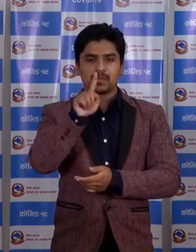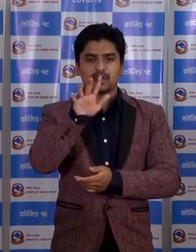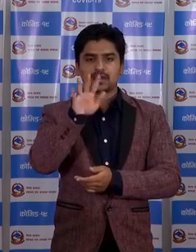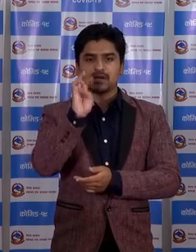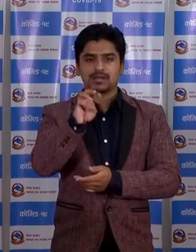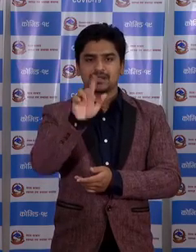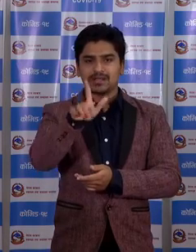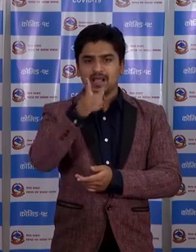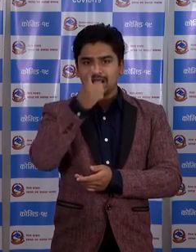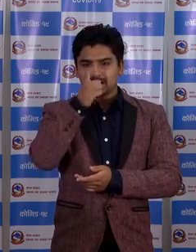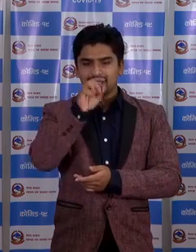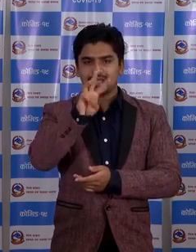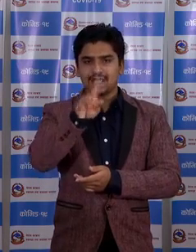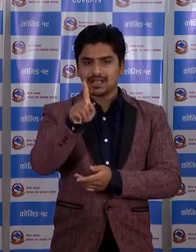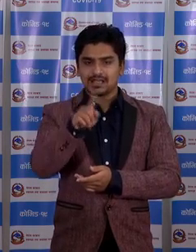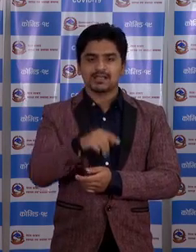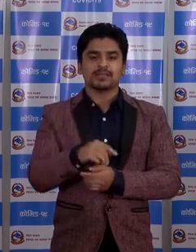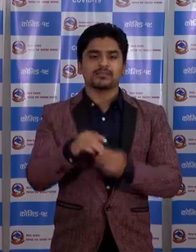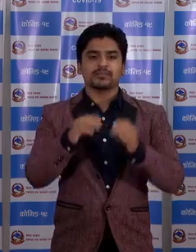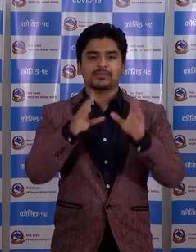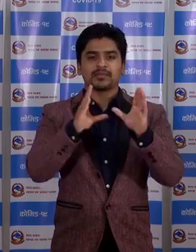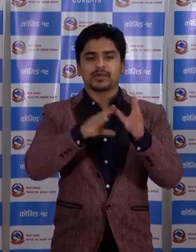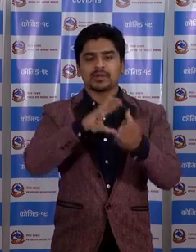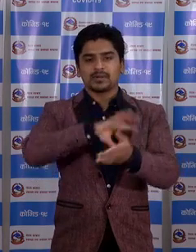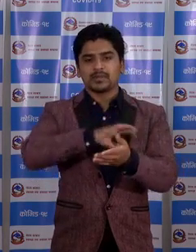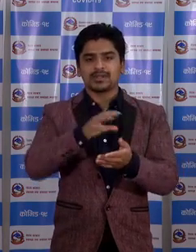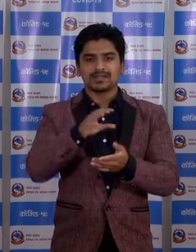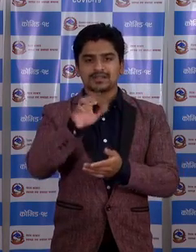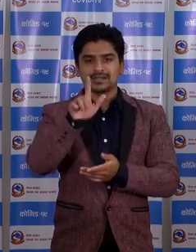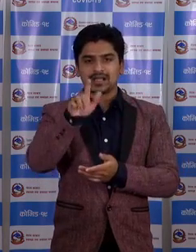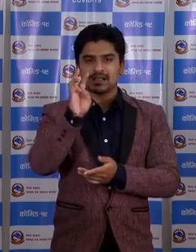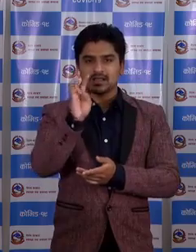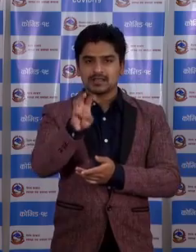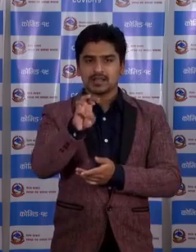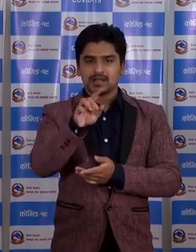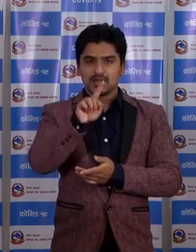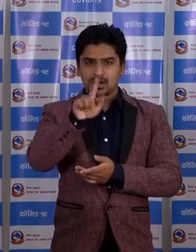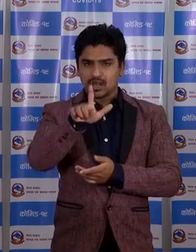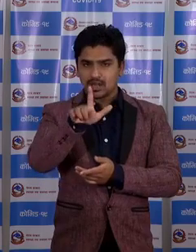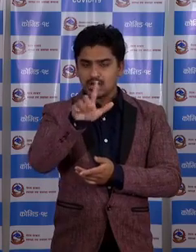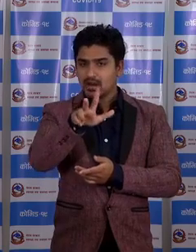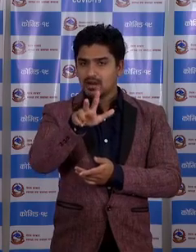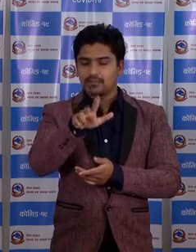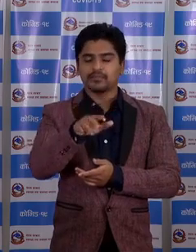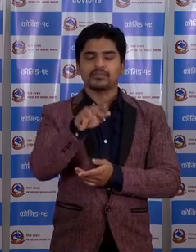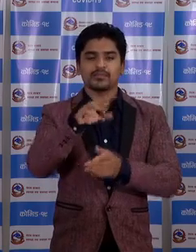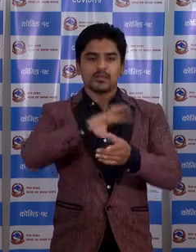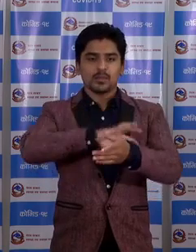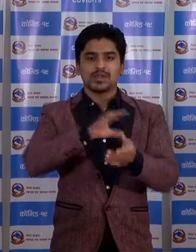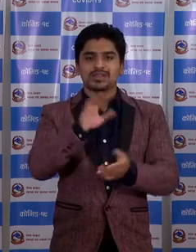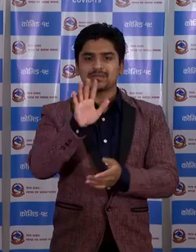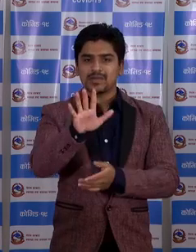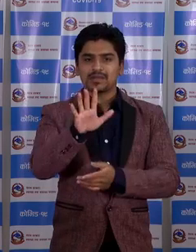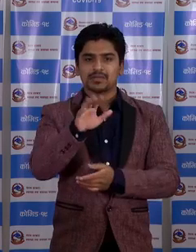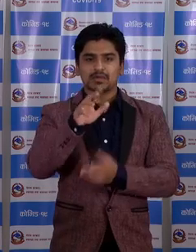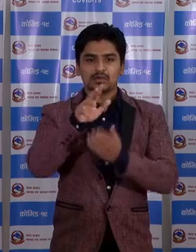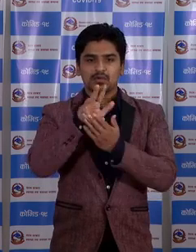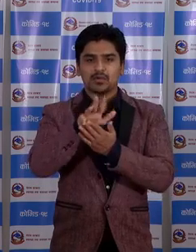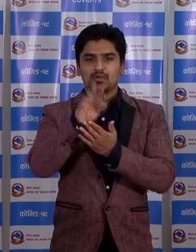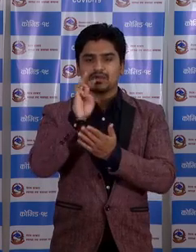,731 गंड़की प्रदेश मा 7,018 तेसे गरी प्रदेश नम्मर पांच मा 9